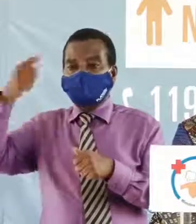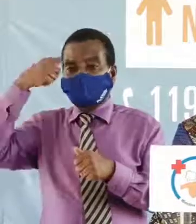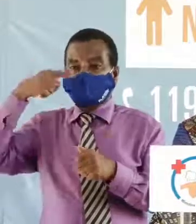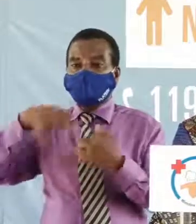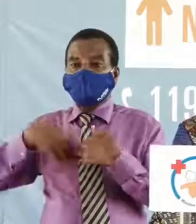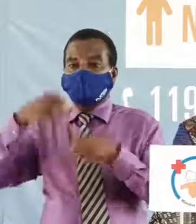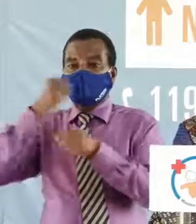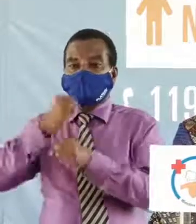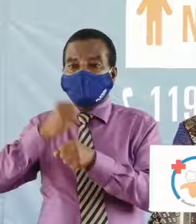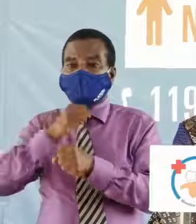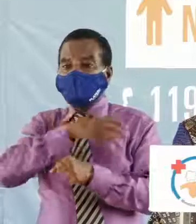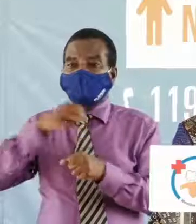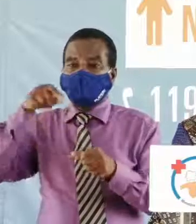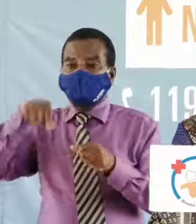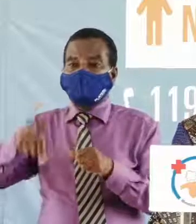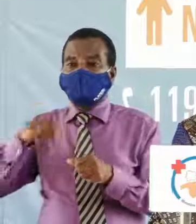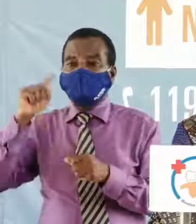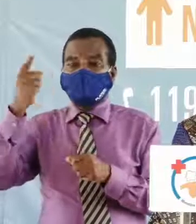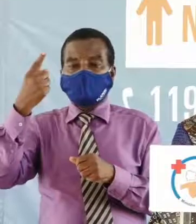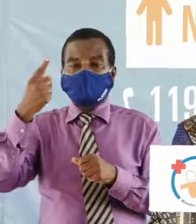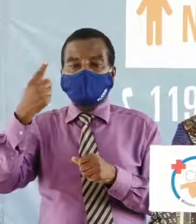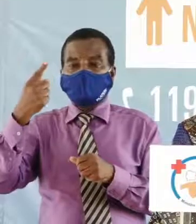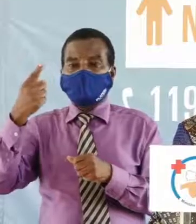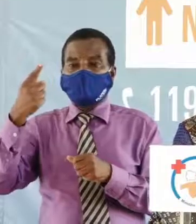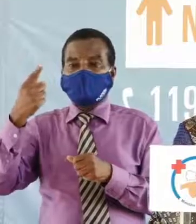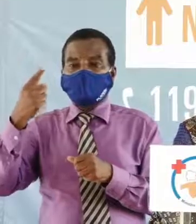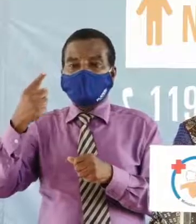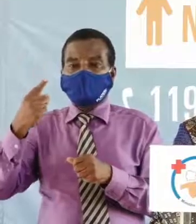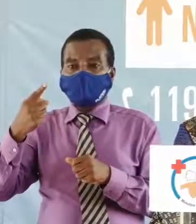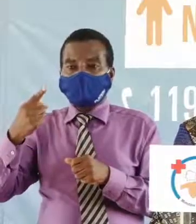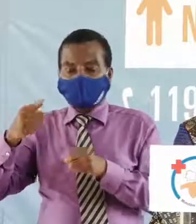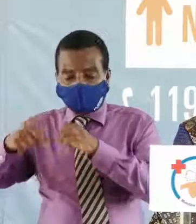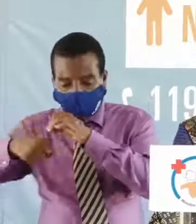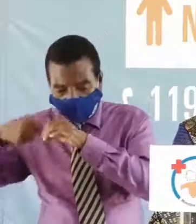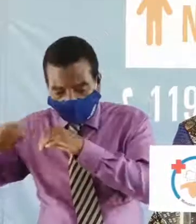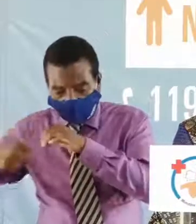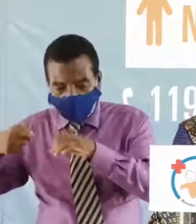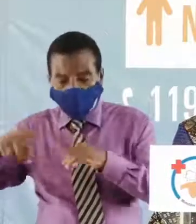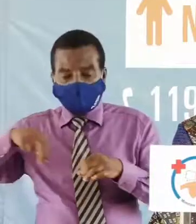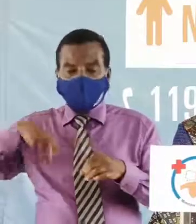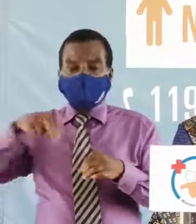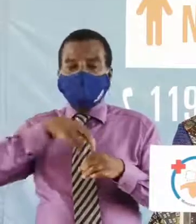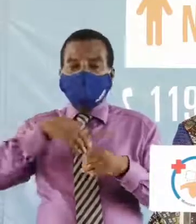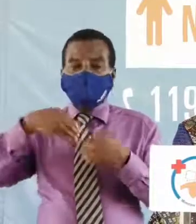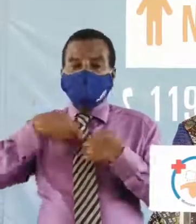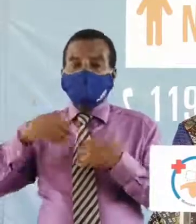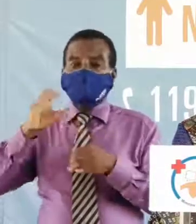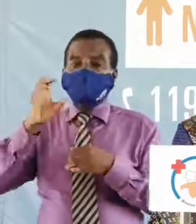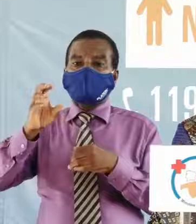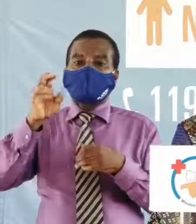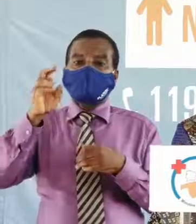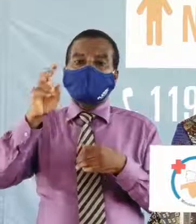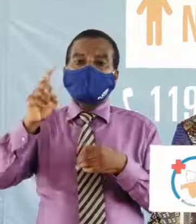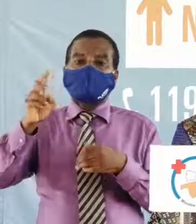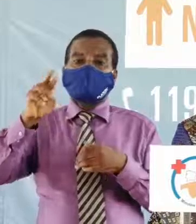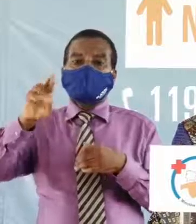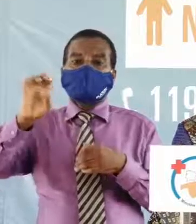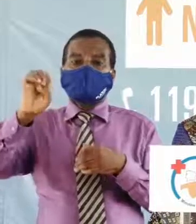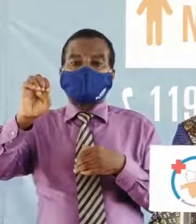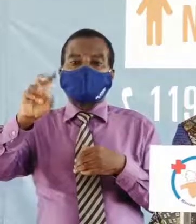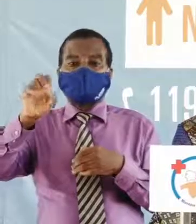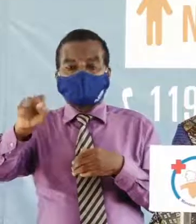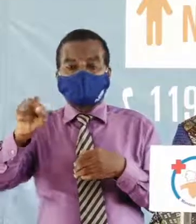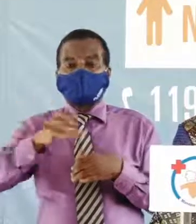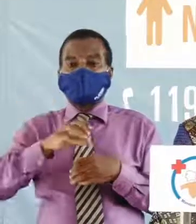a travaillé et que de un laboratoire qui était IPCI nous avons maintenant le CEDRES nous avons rétroci et nous avons le CHU